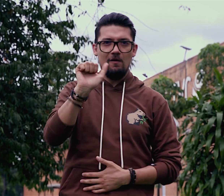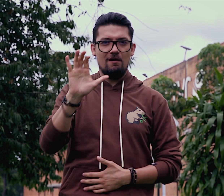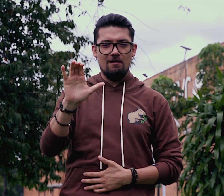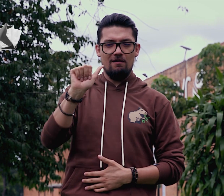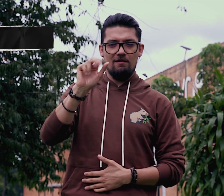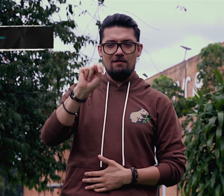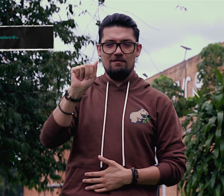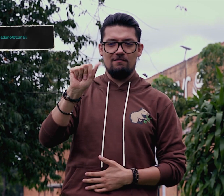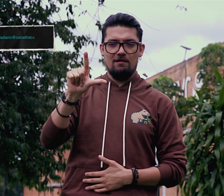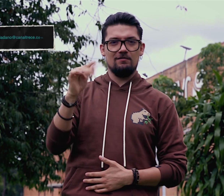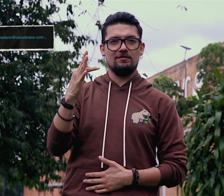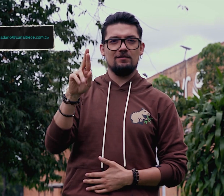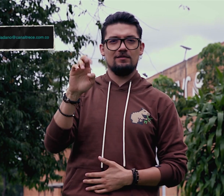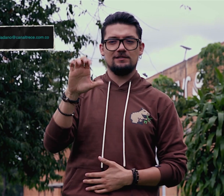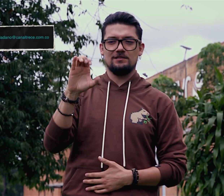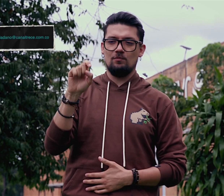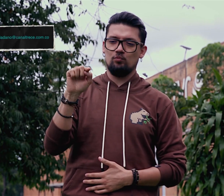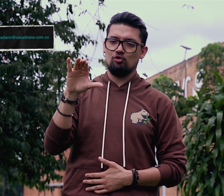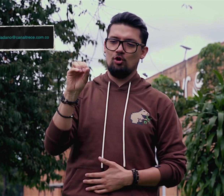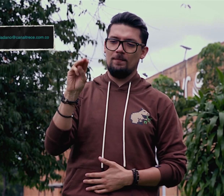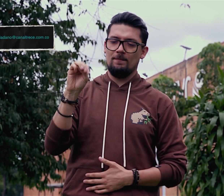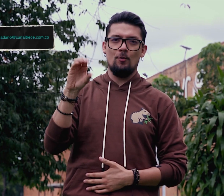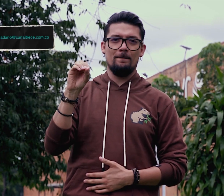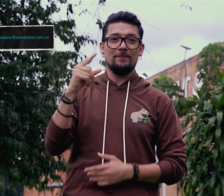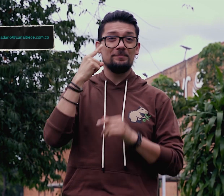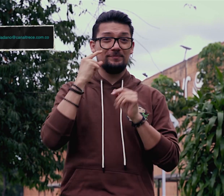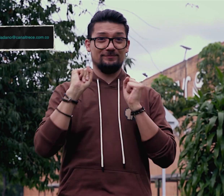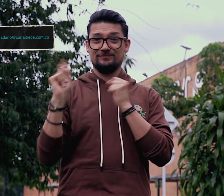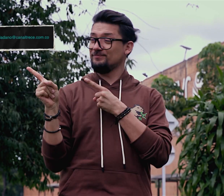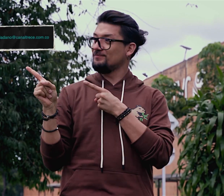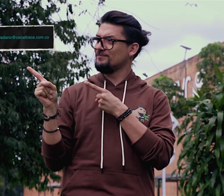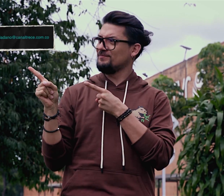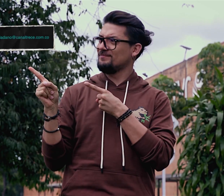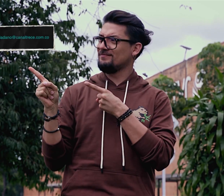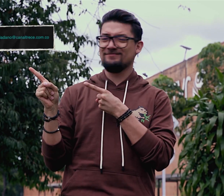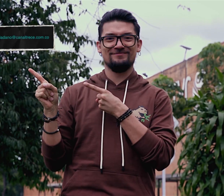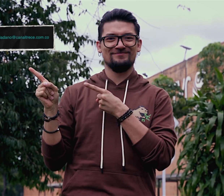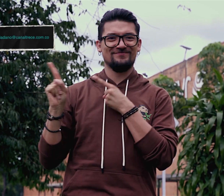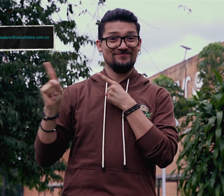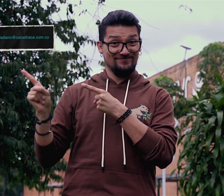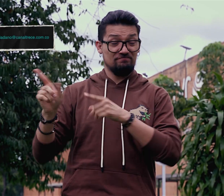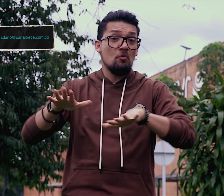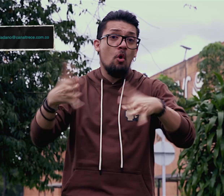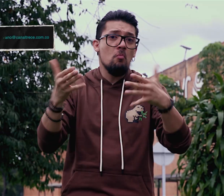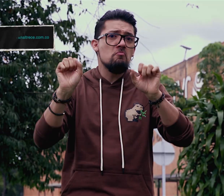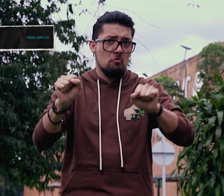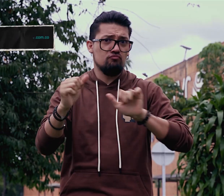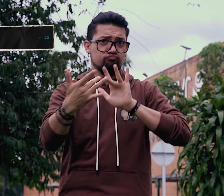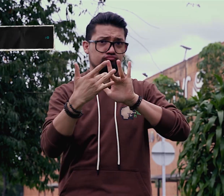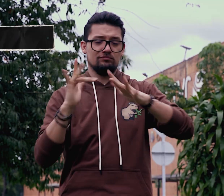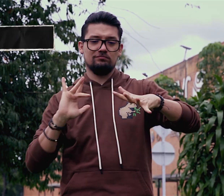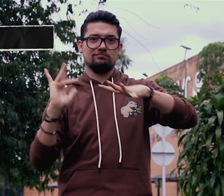atenciónalciudadano arroba canal 13 punto com punto co o también a través de nuestras redes sociales